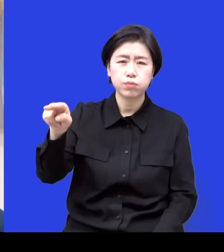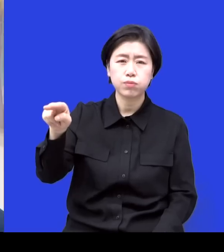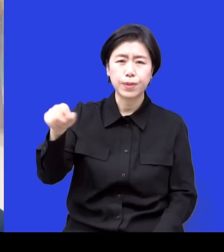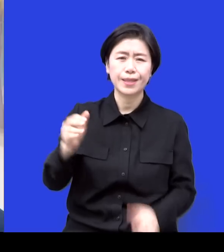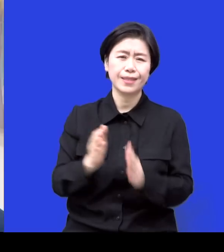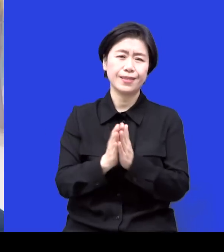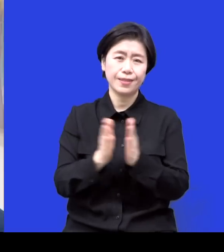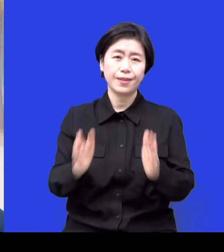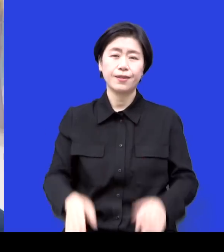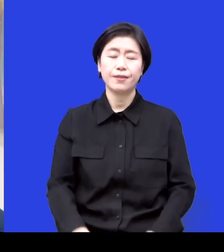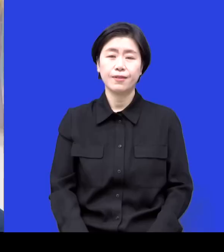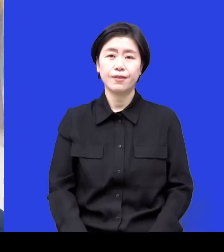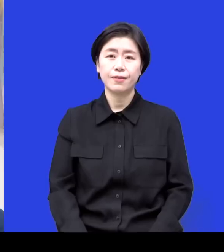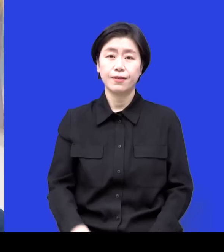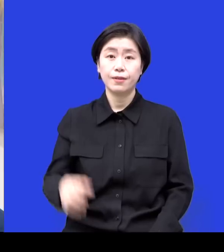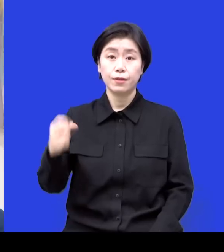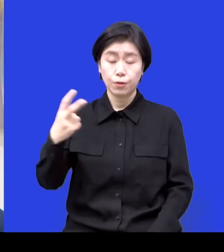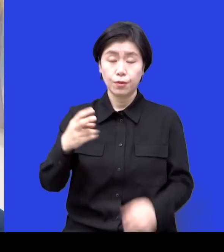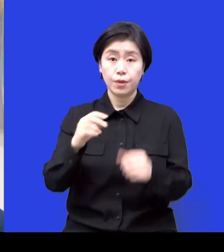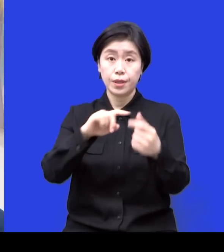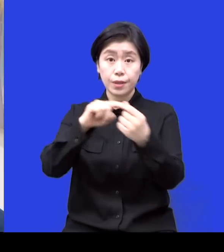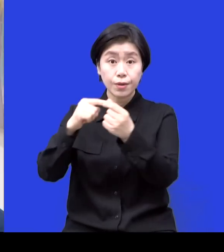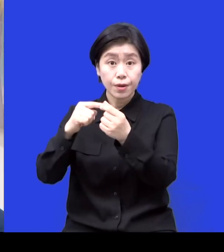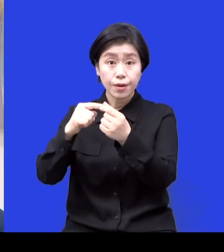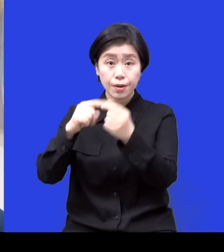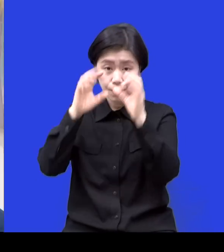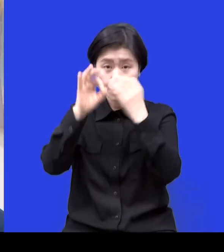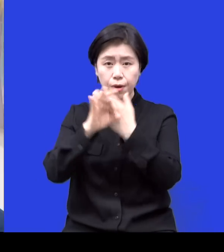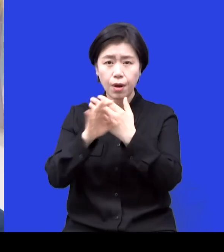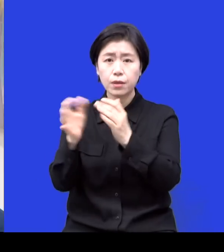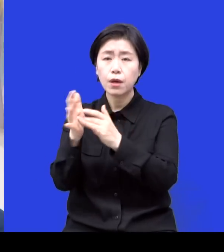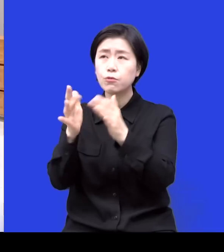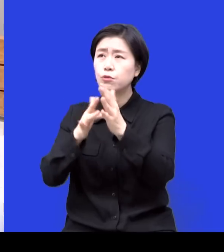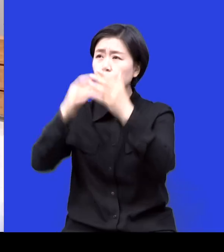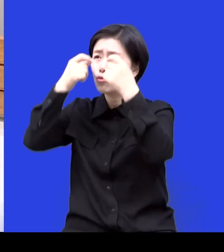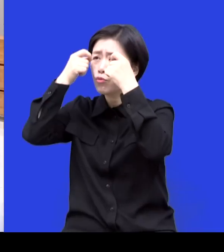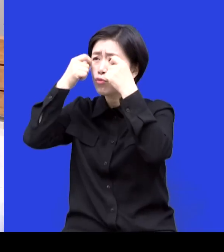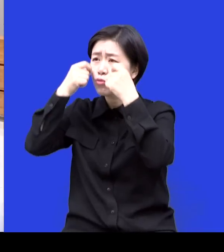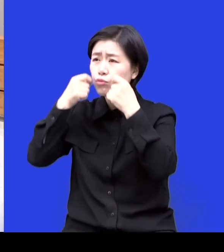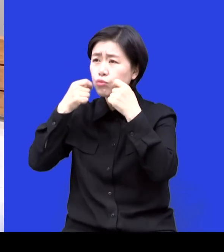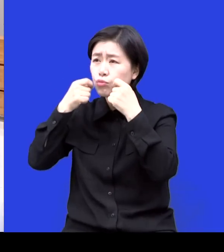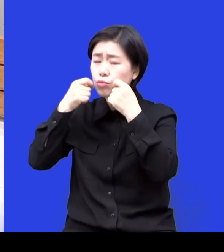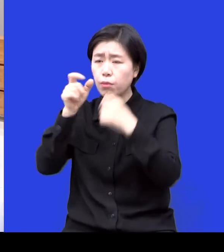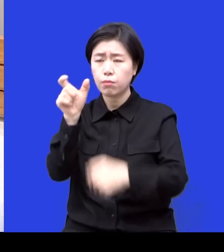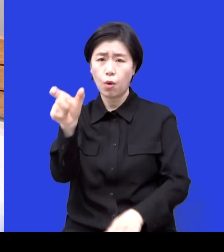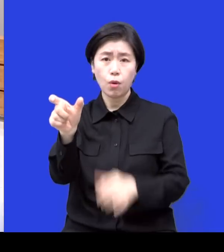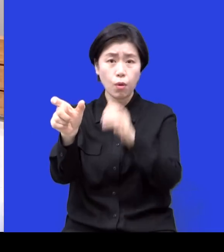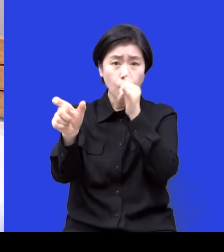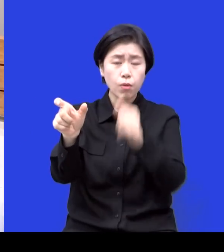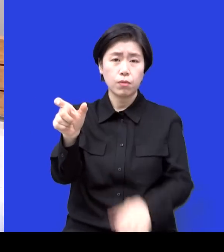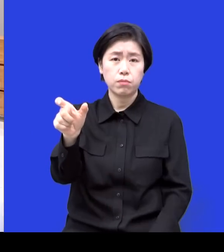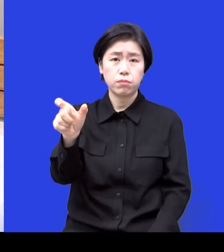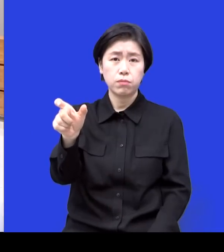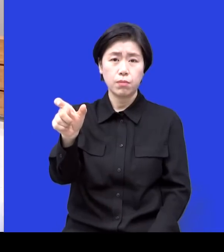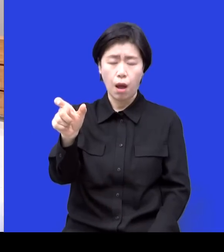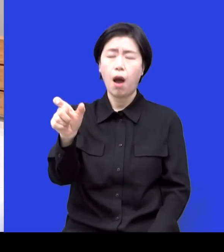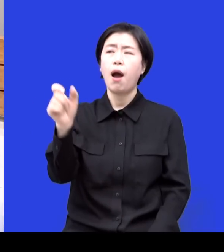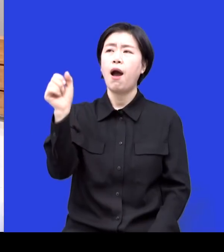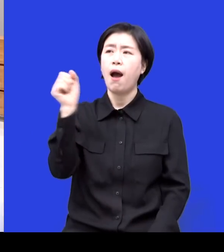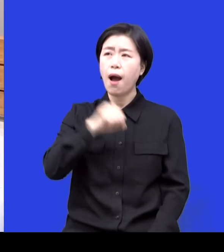성경 구절에 예수님 눈물을 흘리시더라 이런 구절도 있잖아요 그래서 사람의 몸으로 이 세상에 와서 우리가